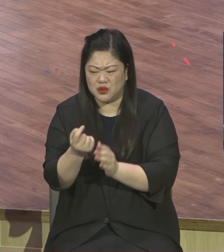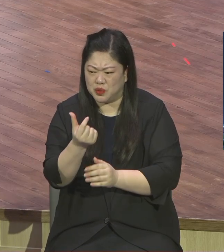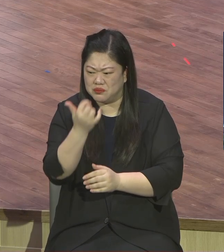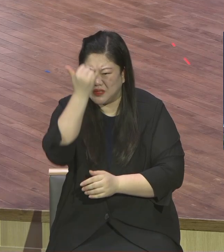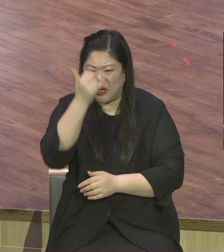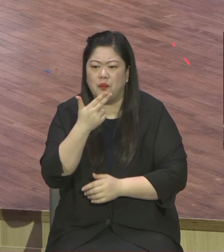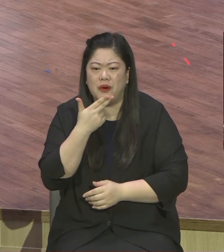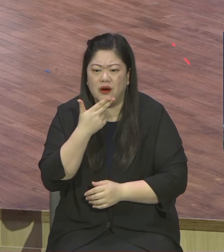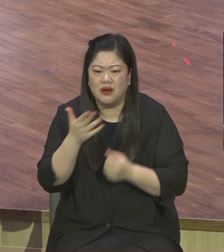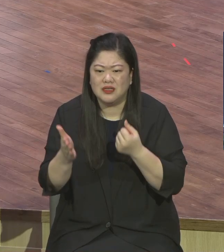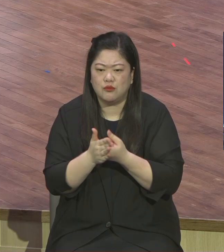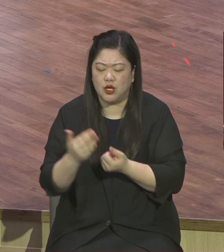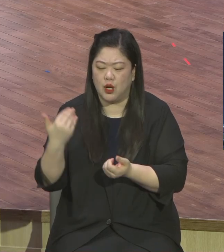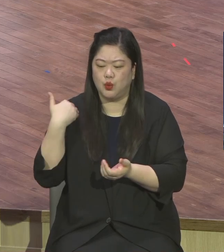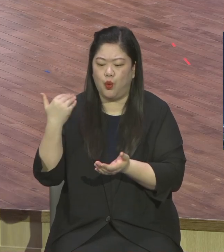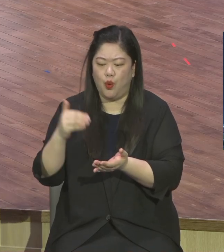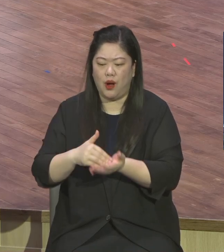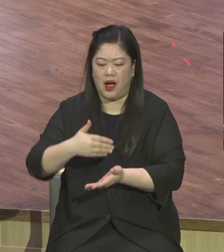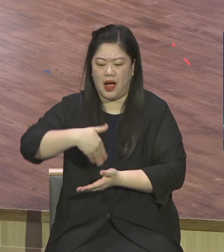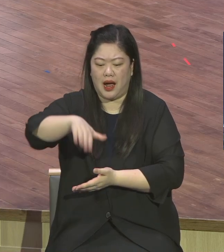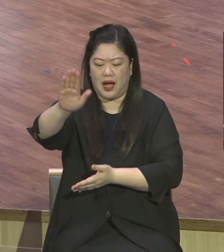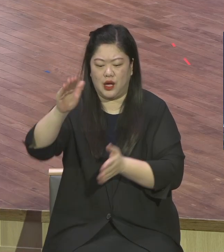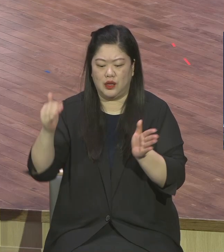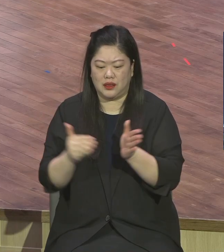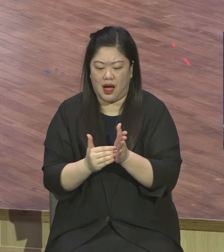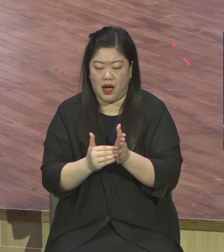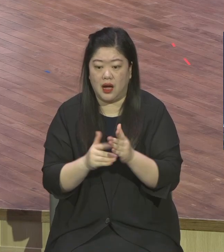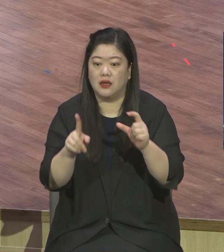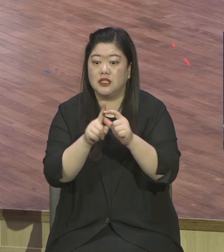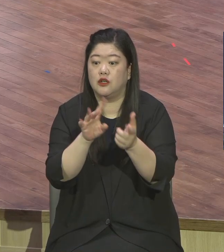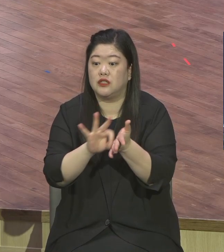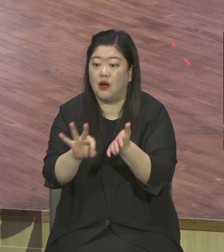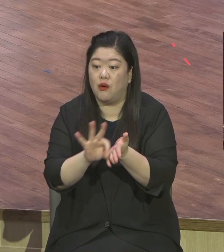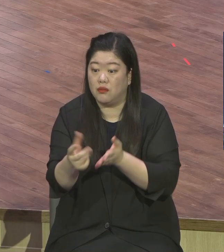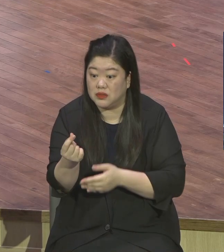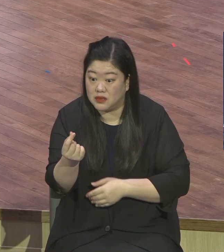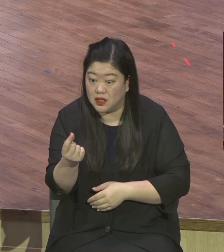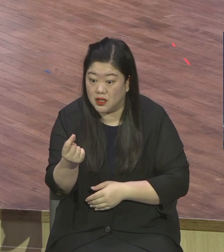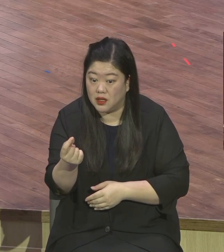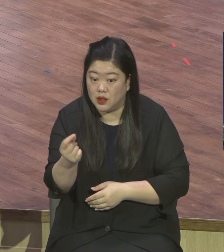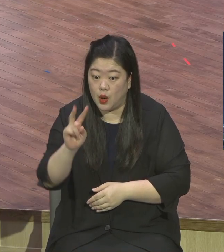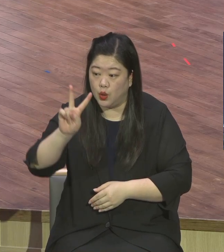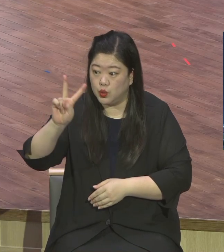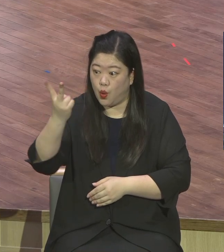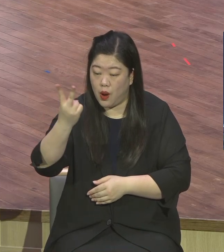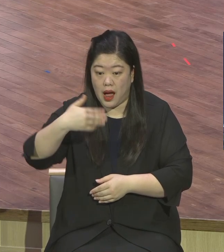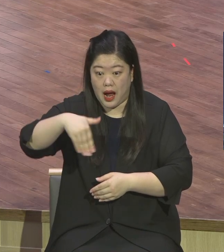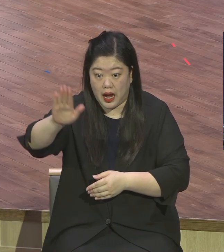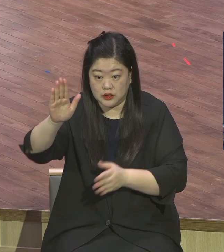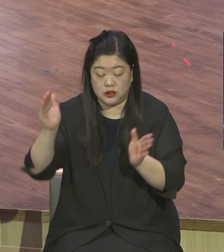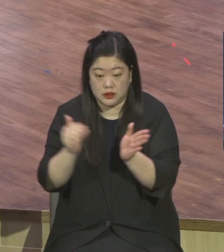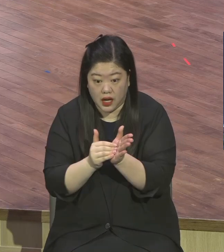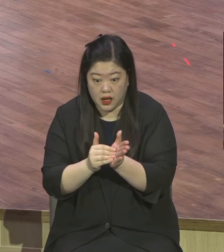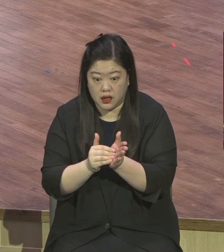돌아가셨습니다. 돌아가셨습니다 그래요. 알지도 못해요. 어딜 간지도 몰라요. 돌아가셨습니다.